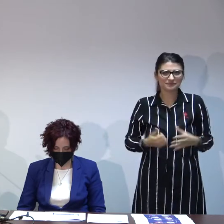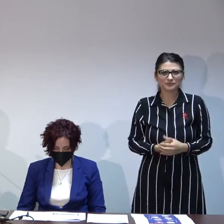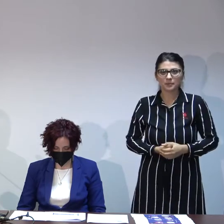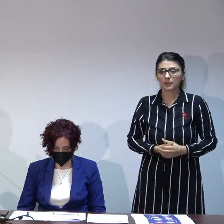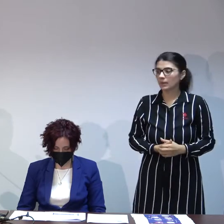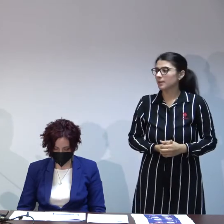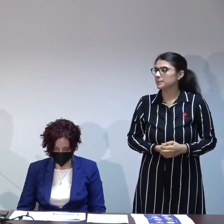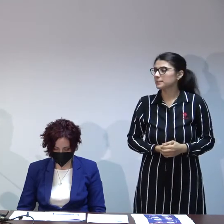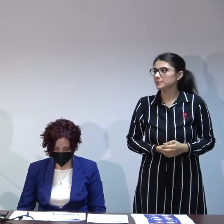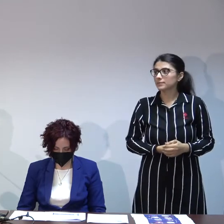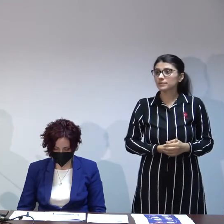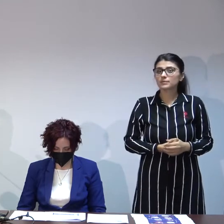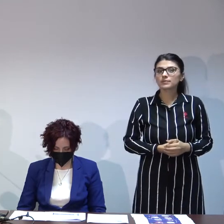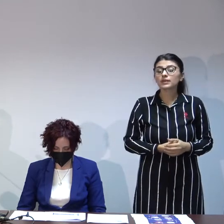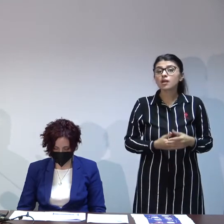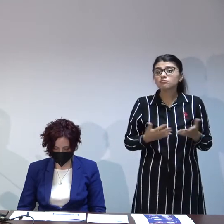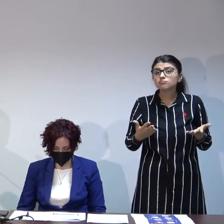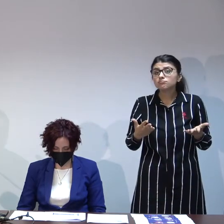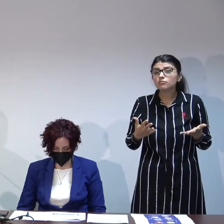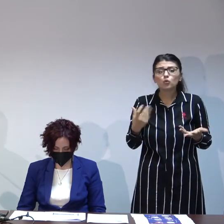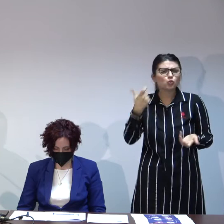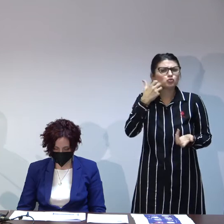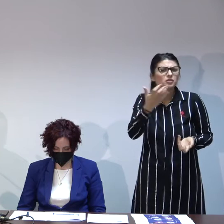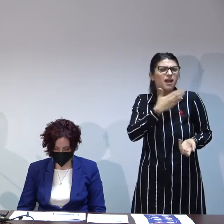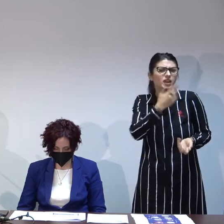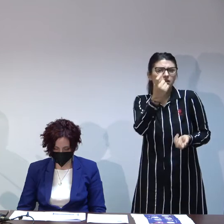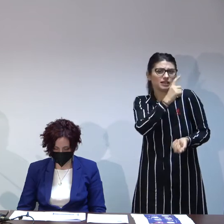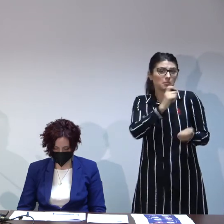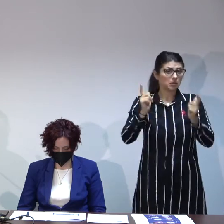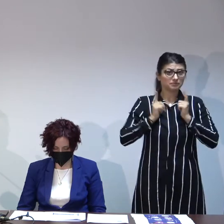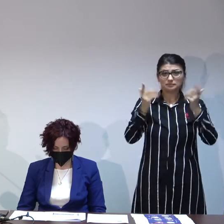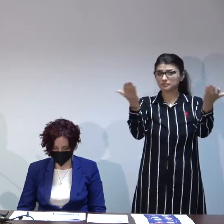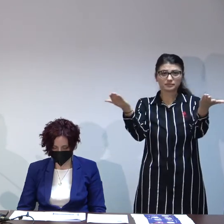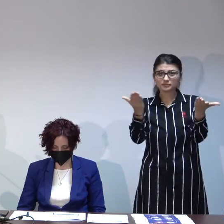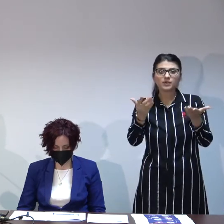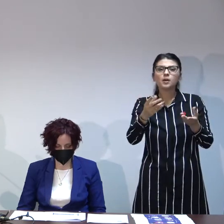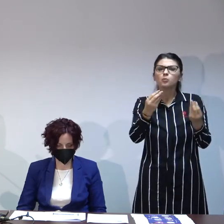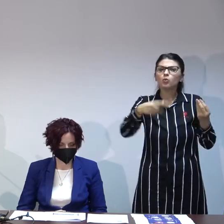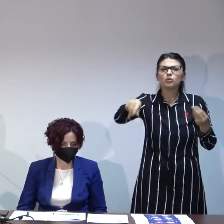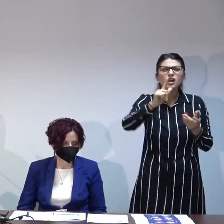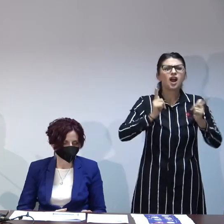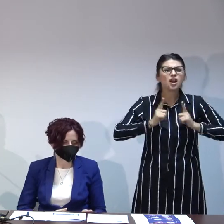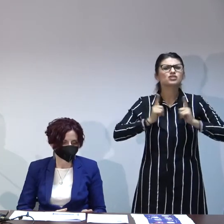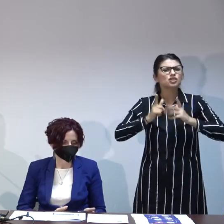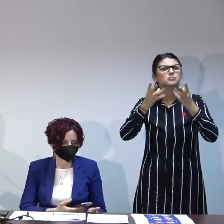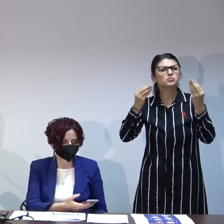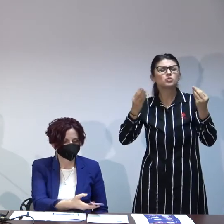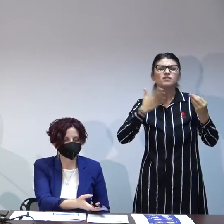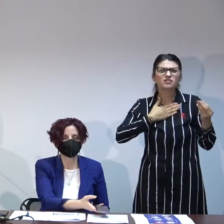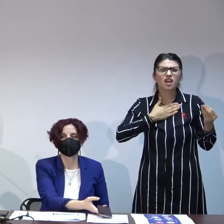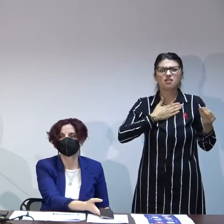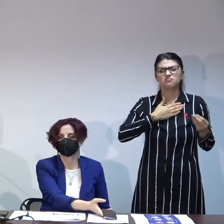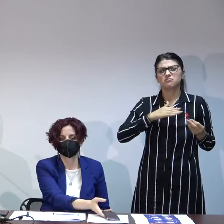nu știu exact ce anume vor mai interesa din procesul ăsta știu că sunt multe persoane care așteaptă mult timp ca să intre în potrivire cu un copil